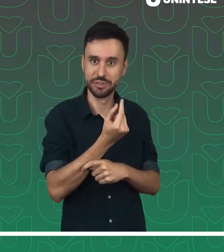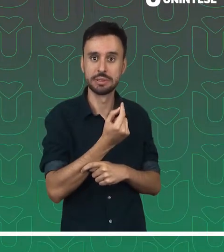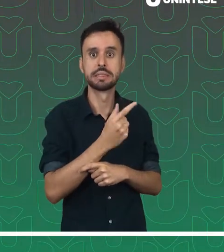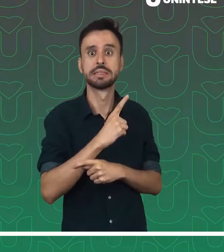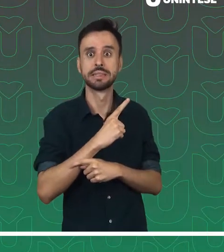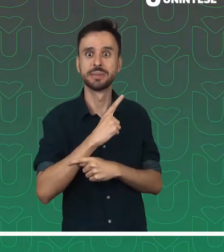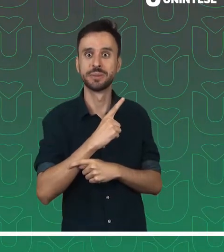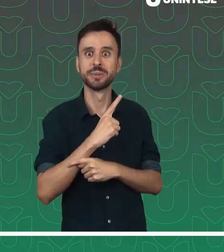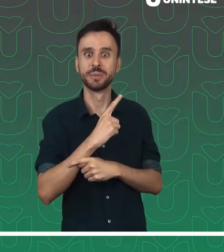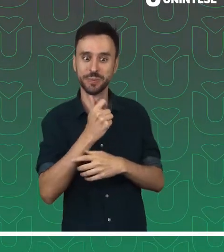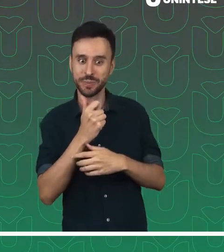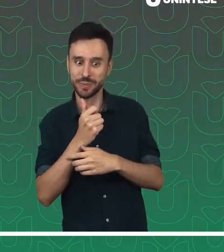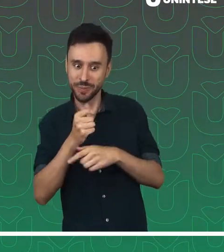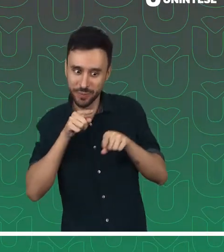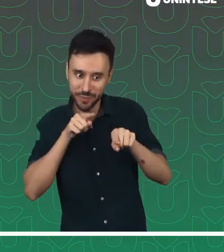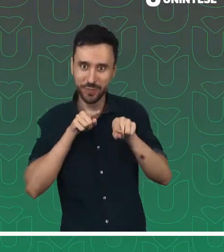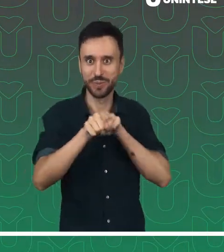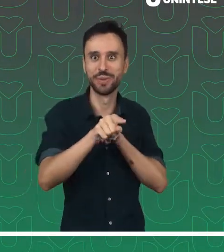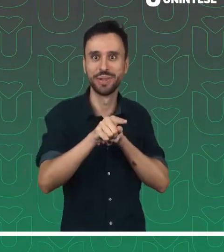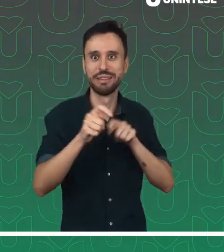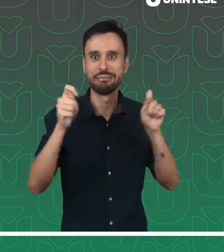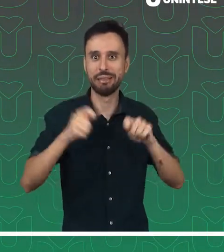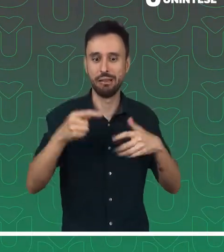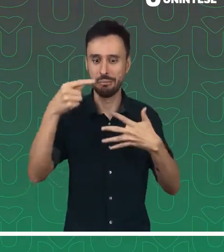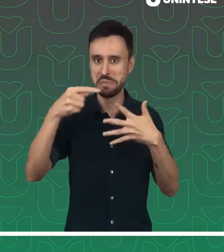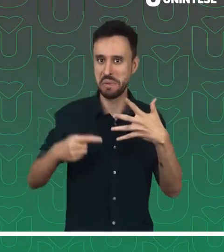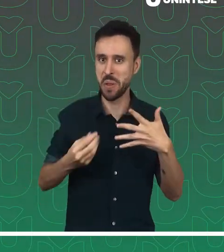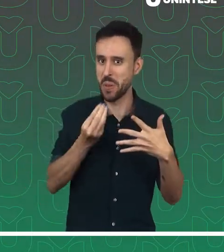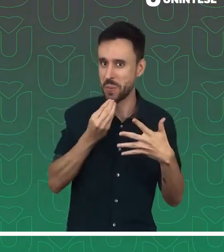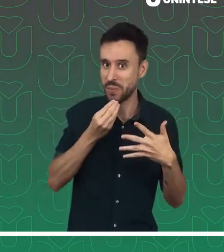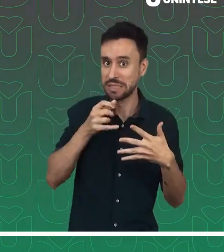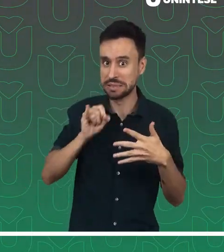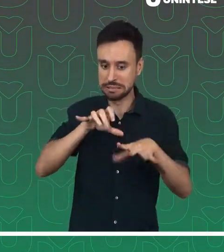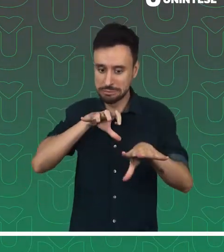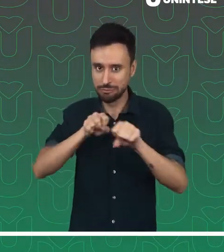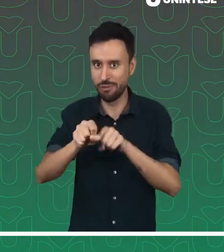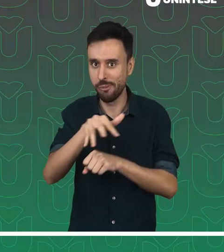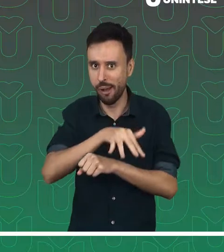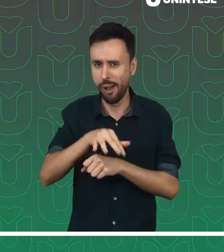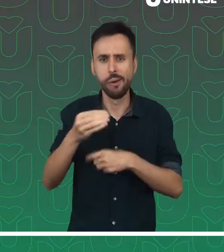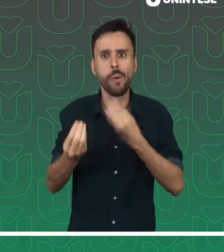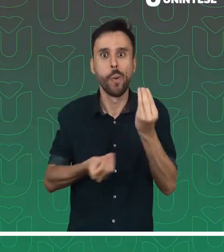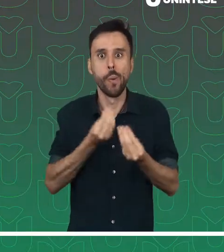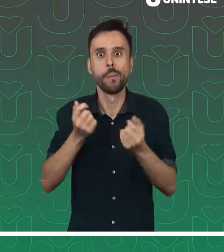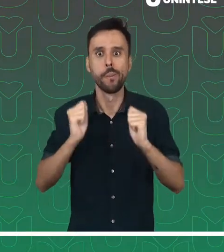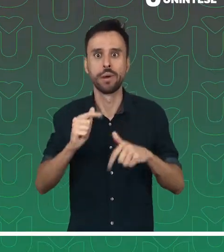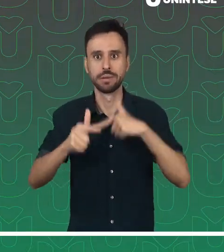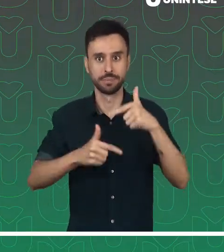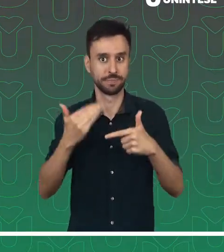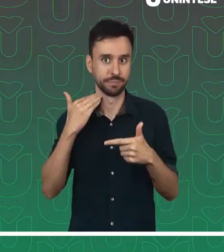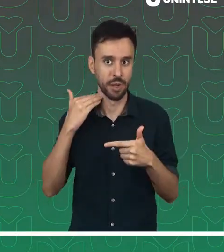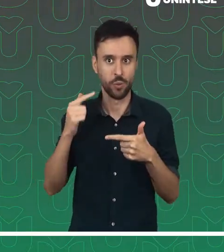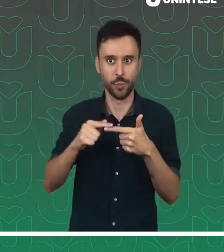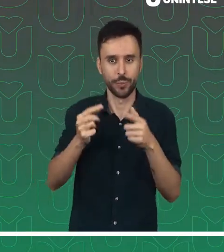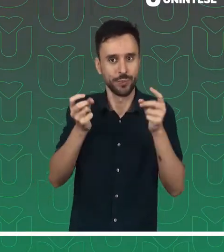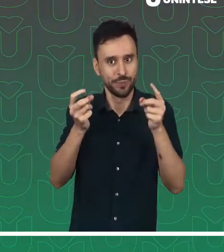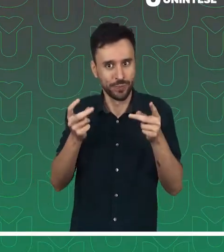ingressando em uma área repleta de oportunidades. Quem se forma neste curso pode atuar em bancos, no comércio, indústria,